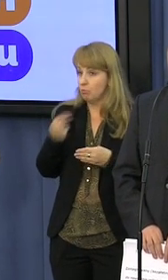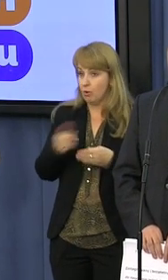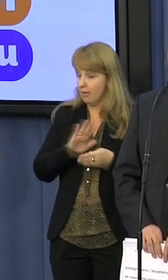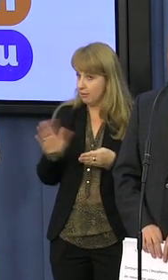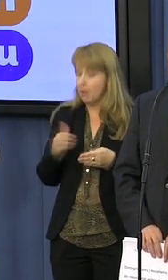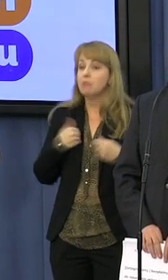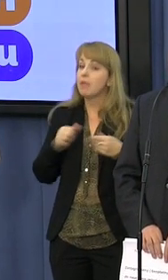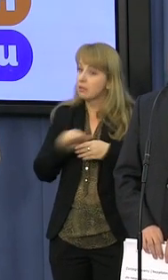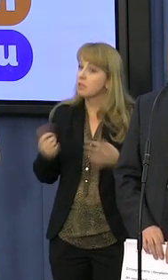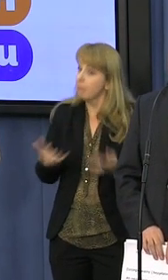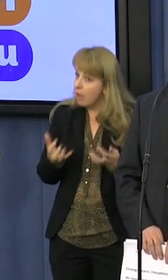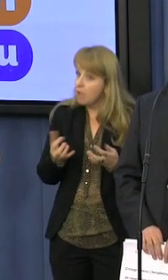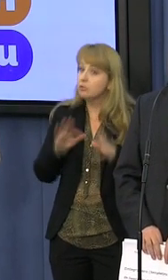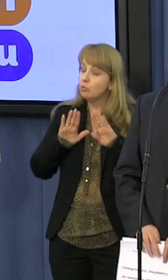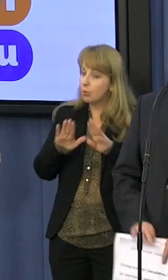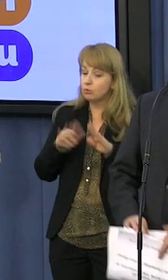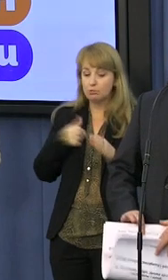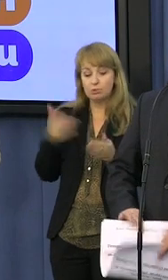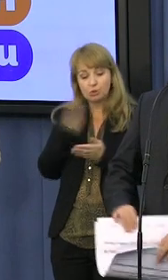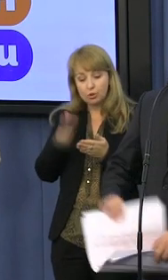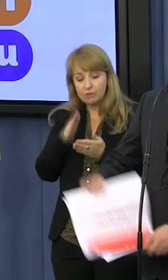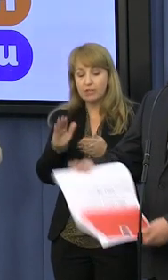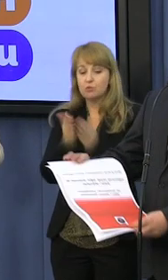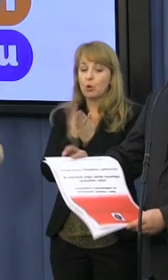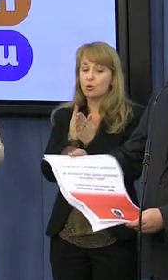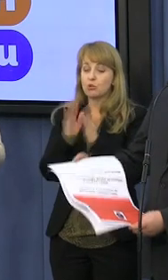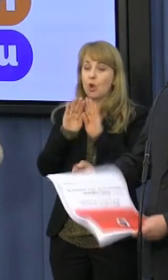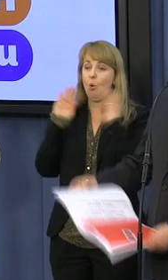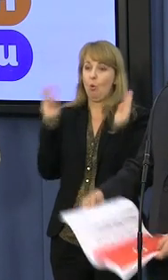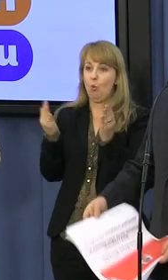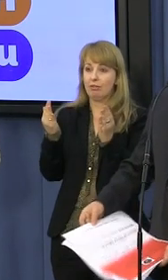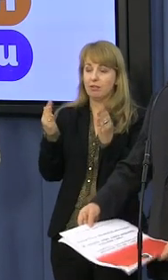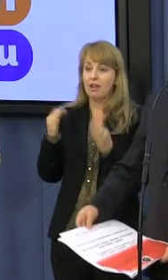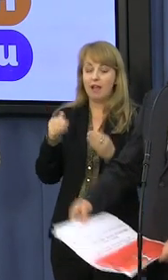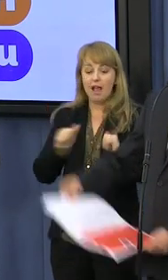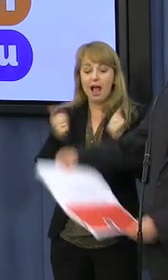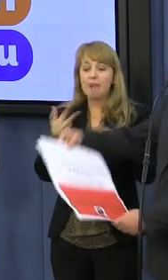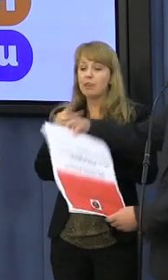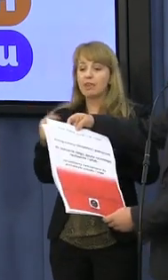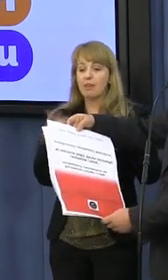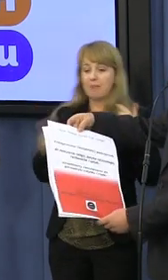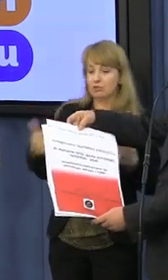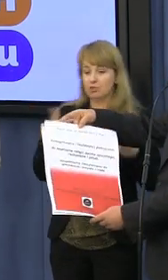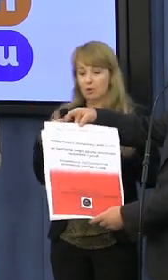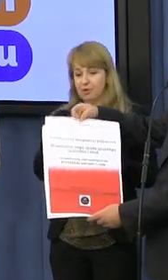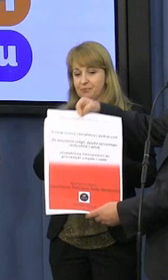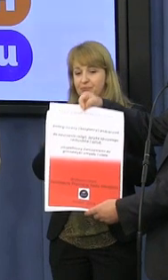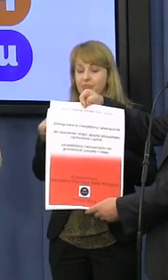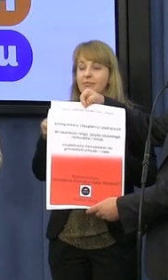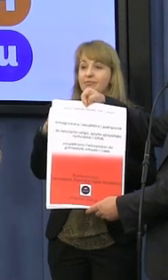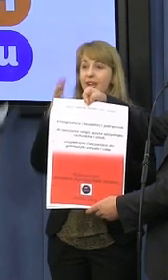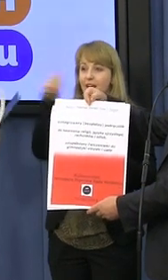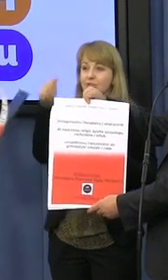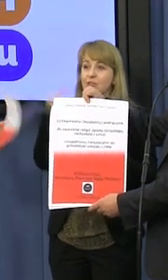do tego, żeby poprzeć. Przygotowaliśmy okładkę, żeby już nie męczyła się grupa. Mamy autor premier Donald